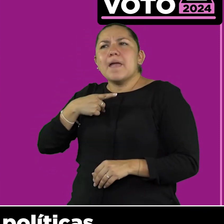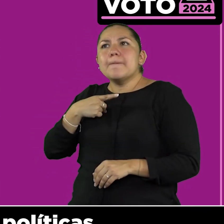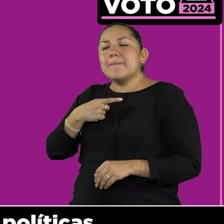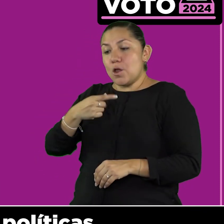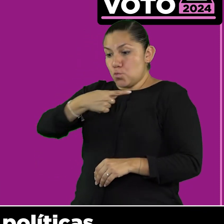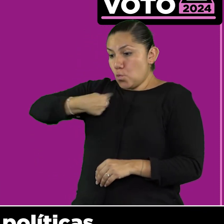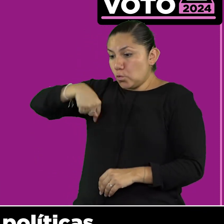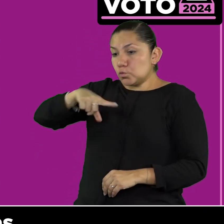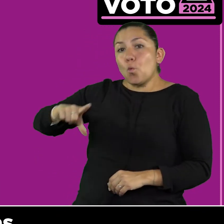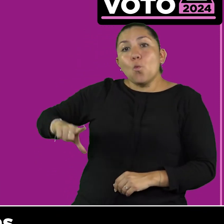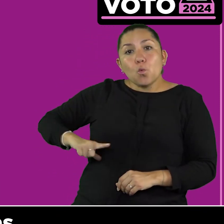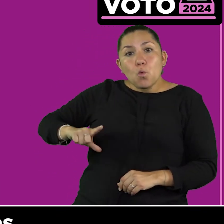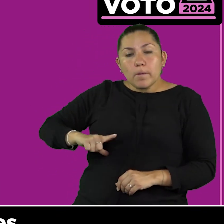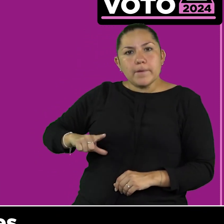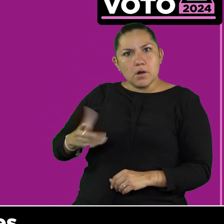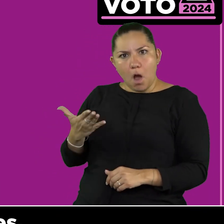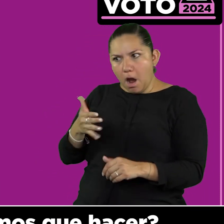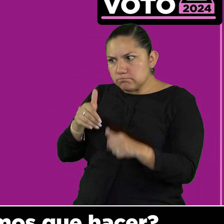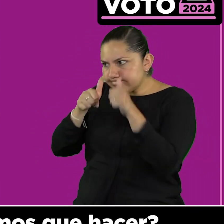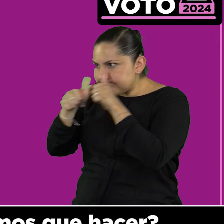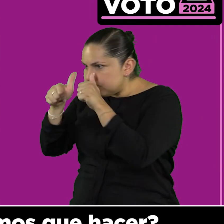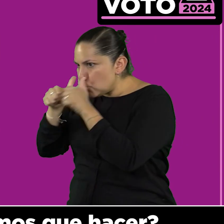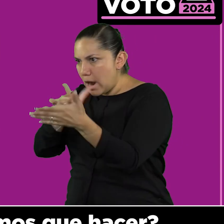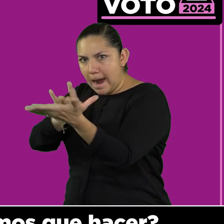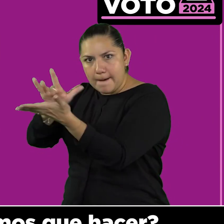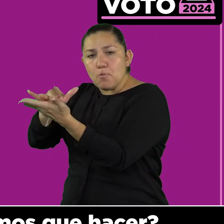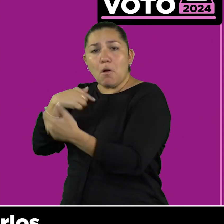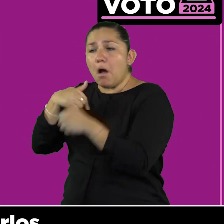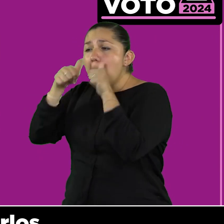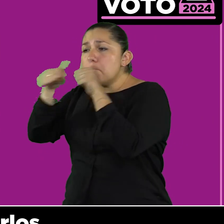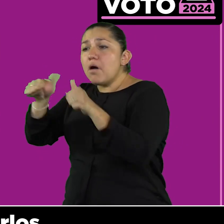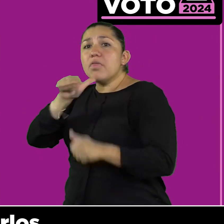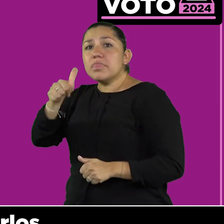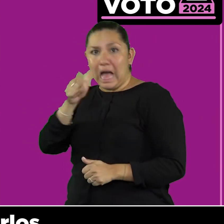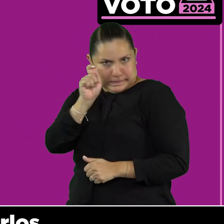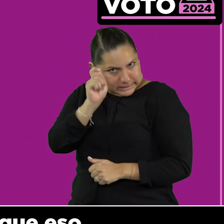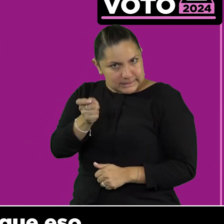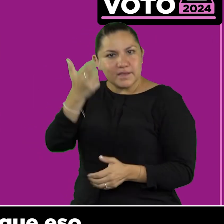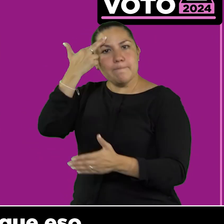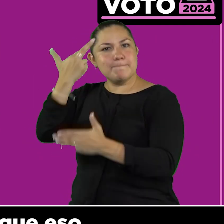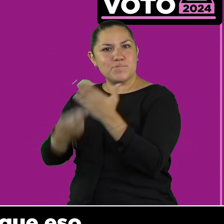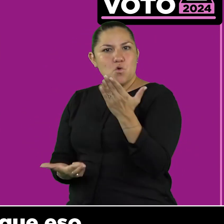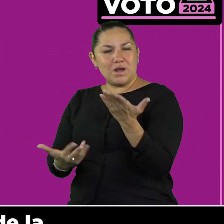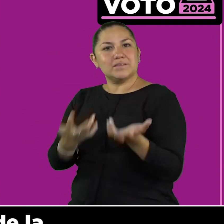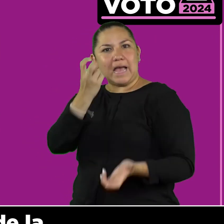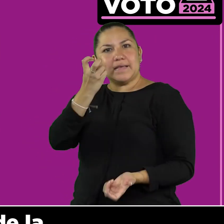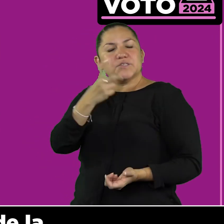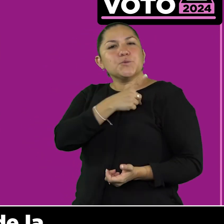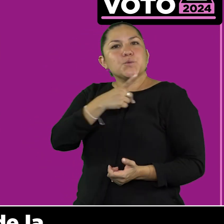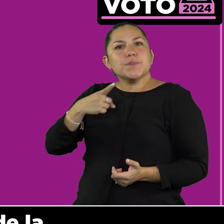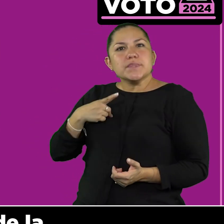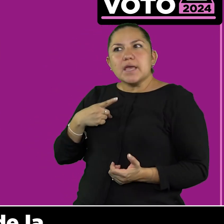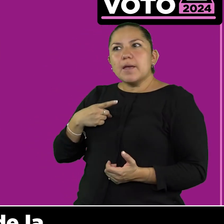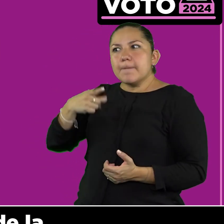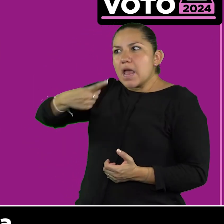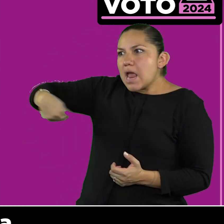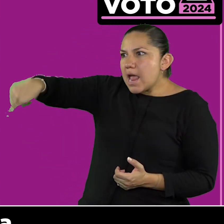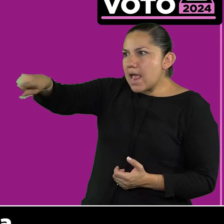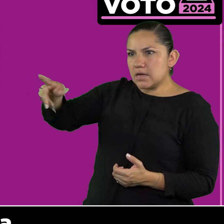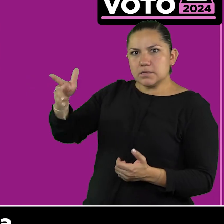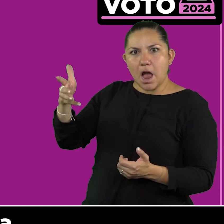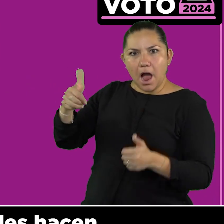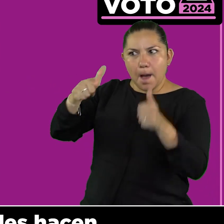materia de políticas públicas. Entonces, ¿qué es lo que tenemos que hacer? Visibilizarlos, y me parece que eso es parte de la